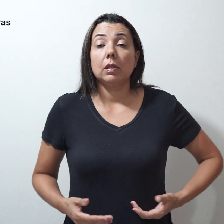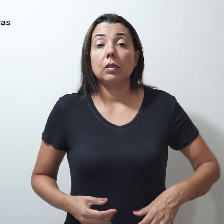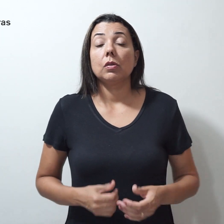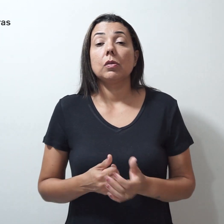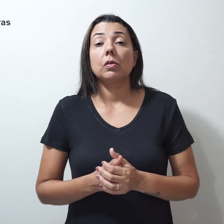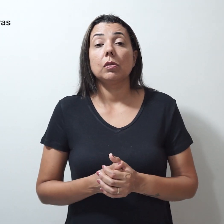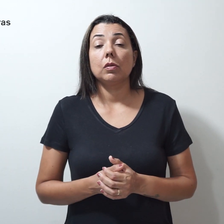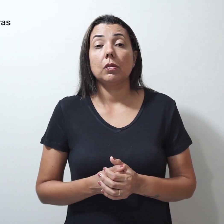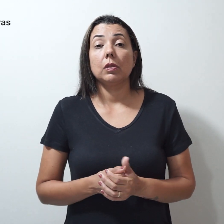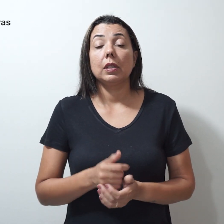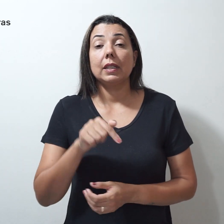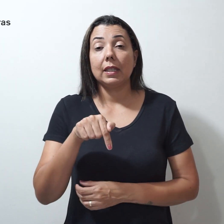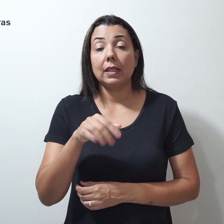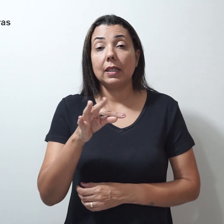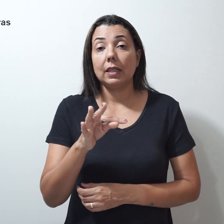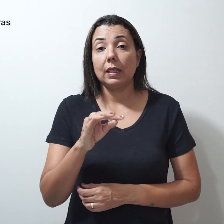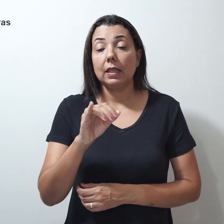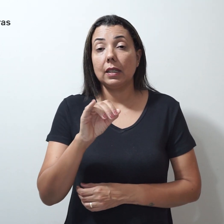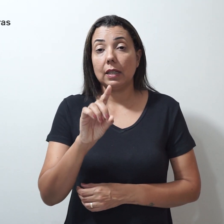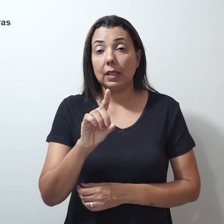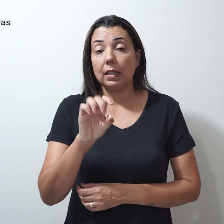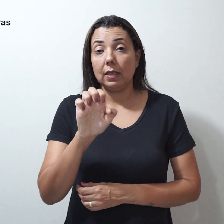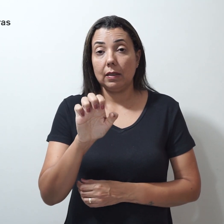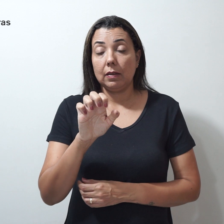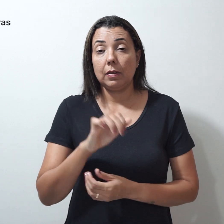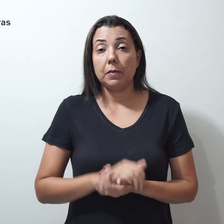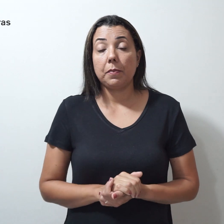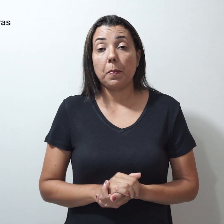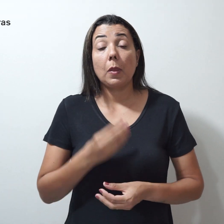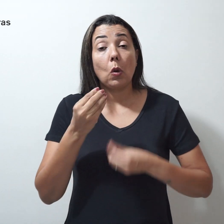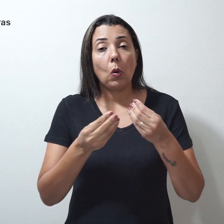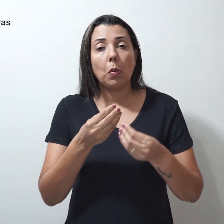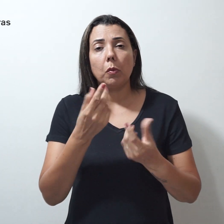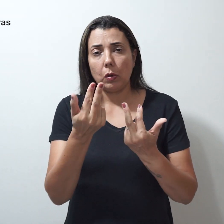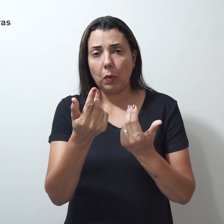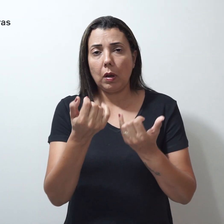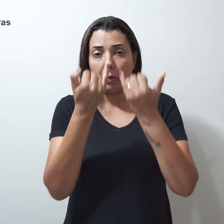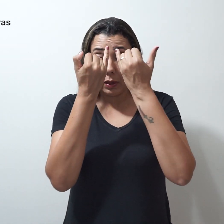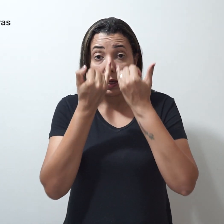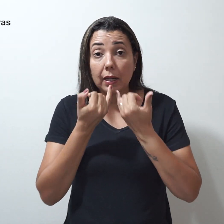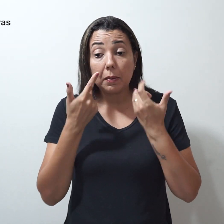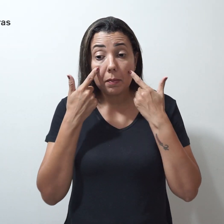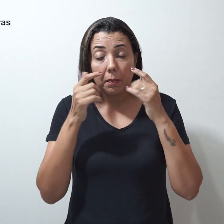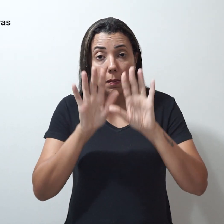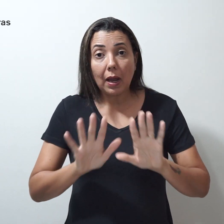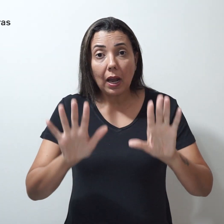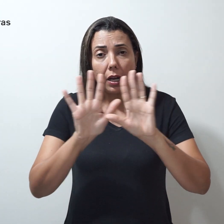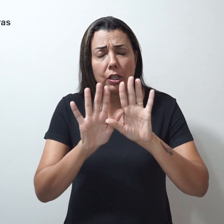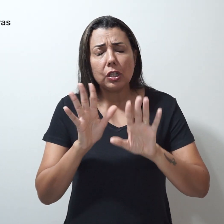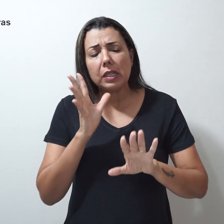QTDE, como na imagem. Pode ser que demore pelo menos